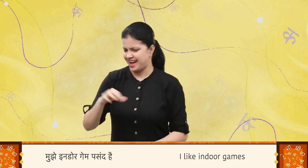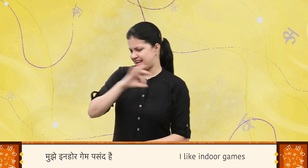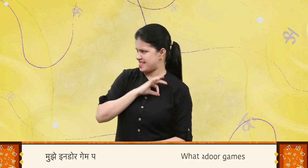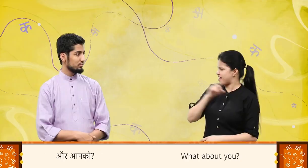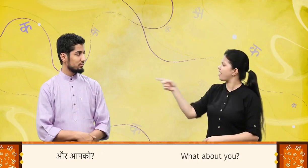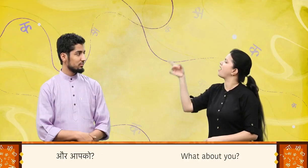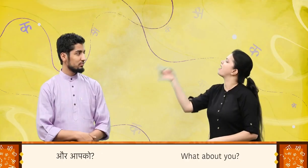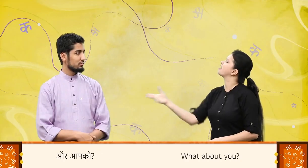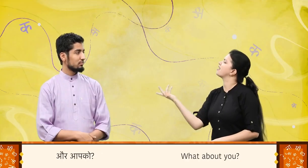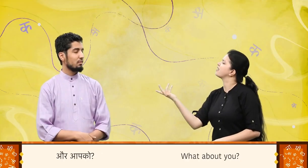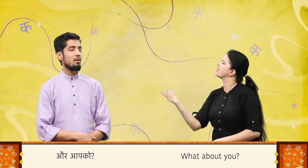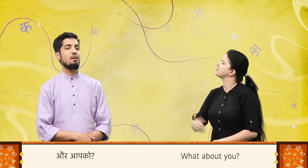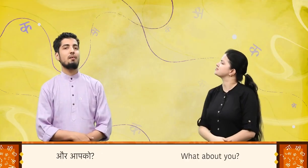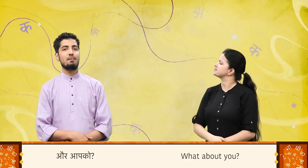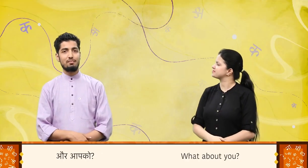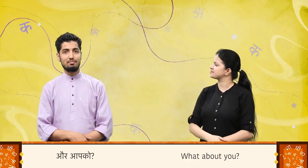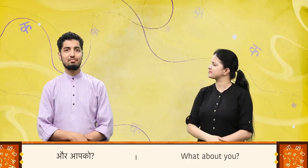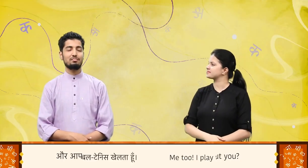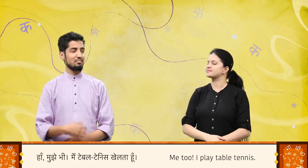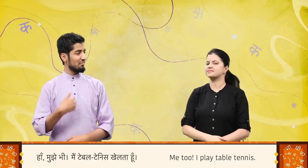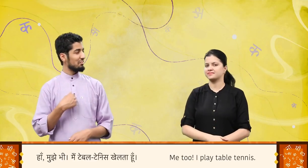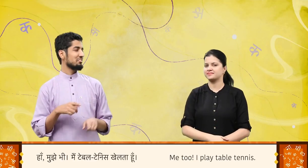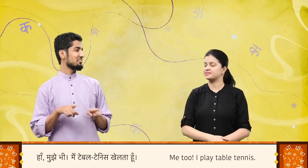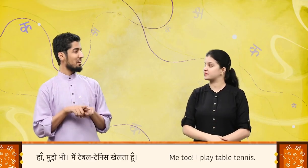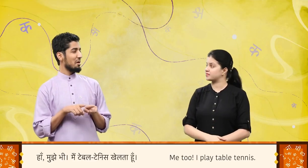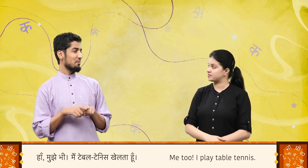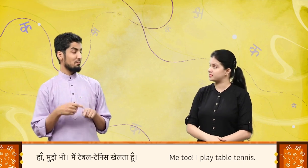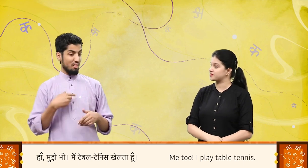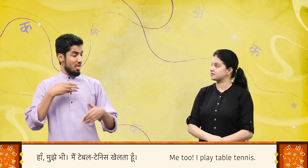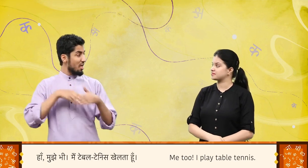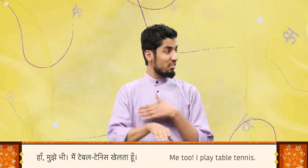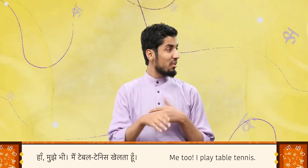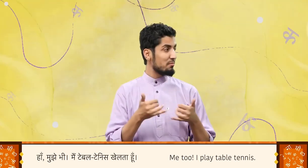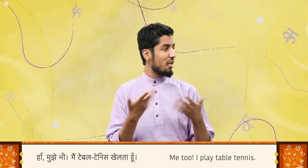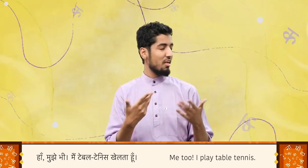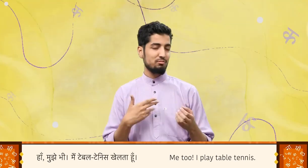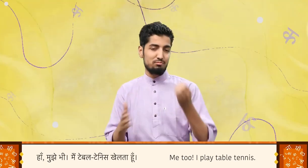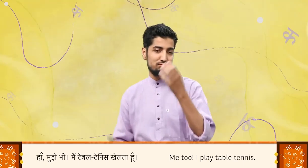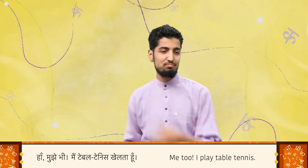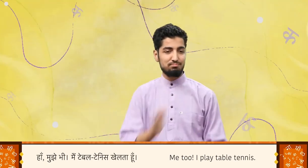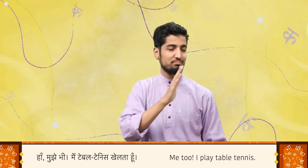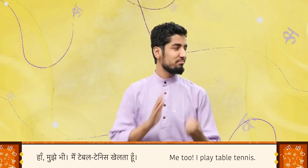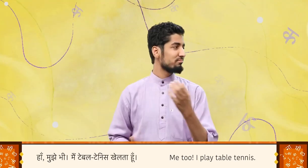और आपको? हाँ, मुझे भी मैं टेवल टैनिस खेलता हूँ